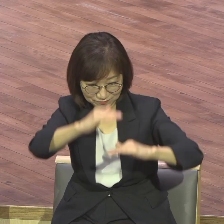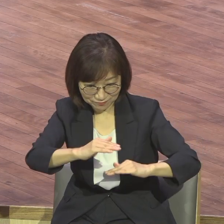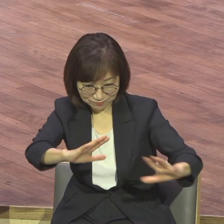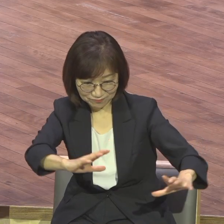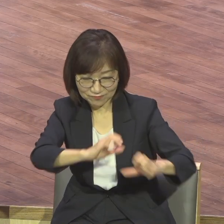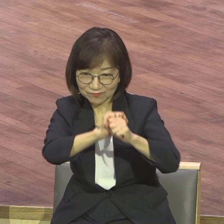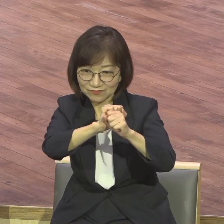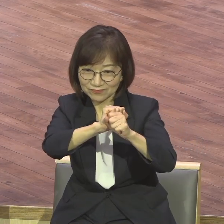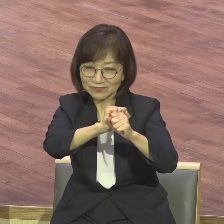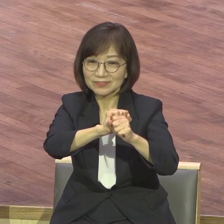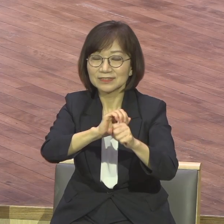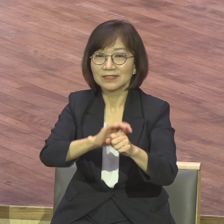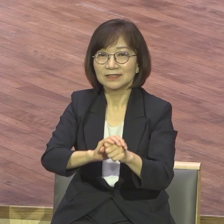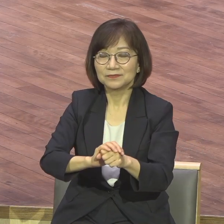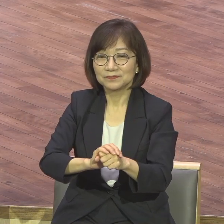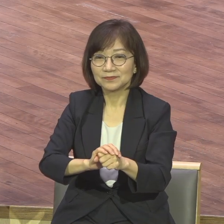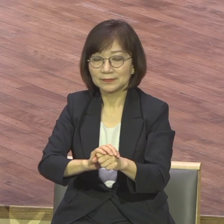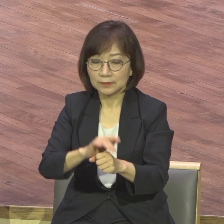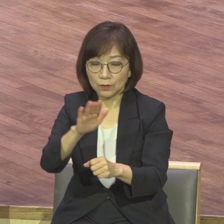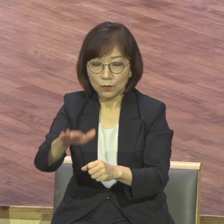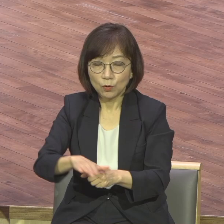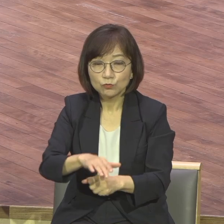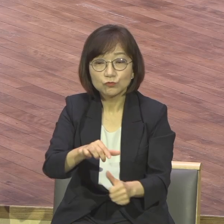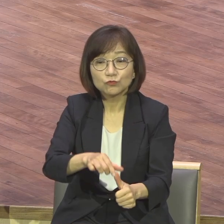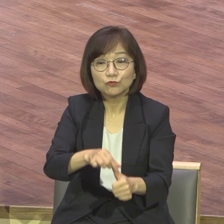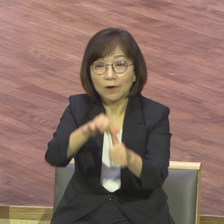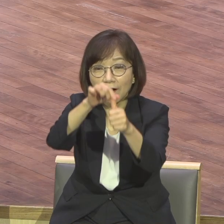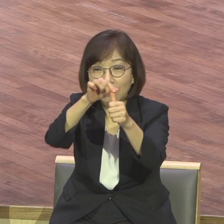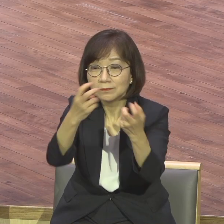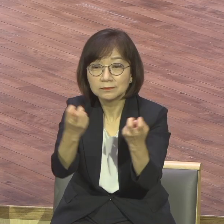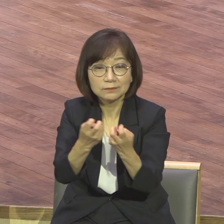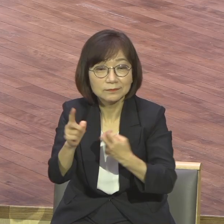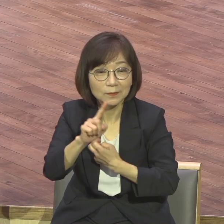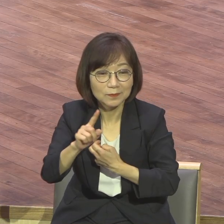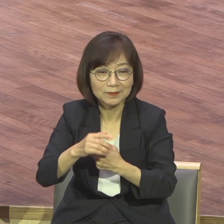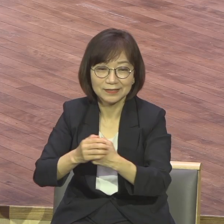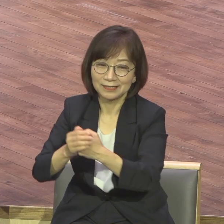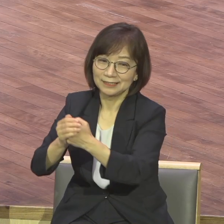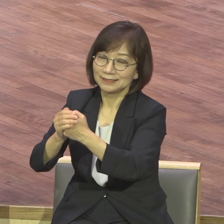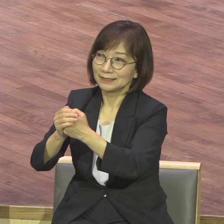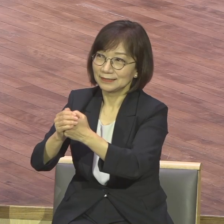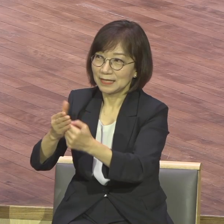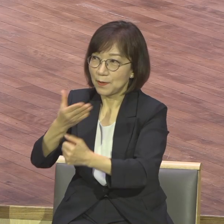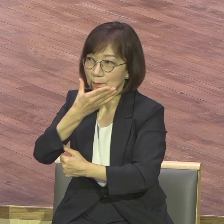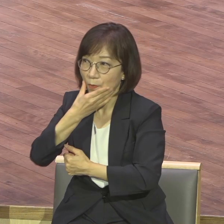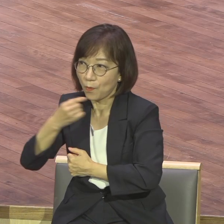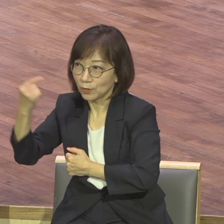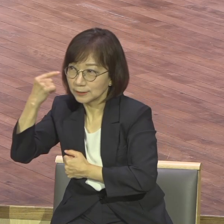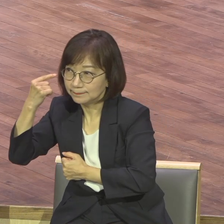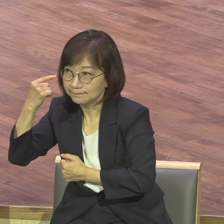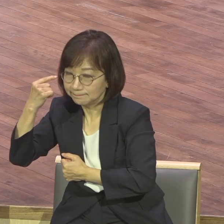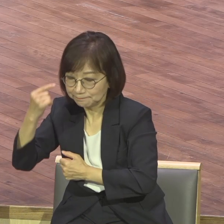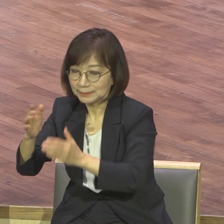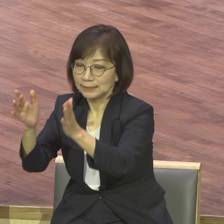통해서 구원은 오직 하나님의 복음인 예수 그리스도를